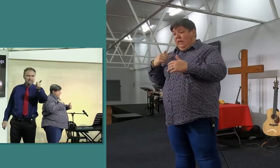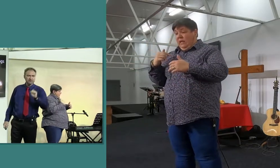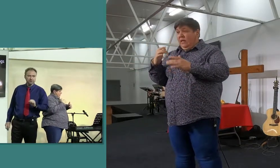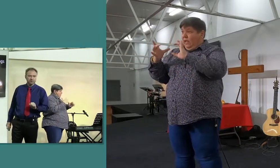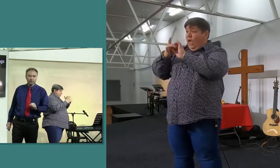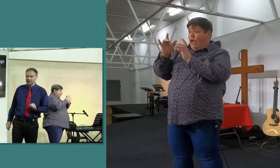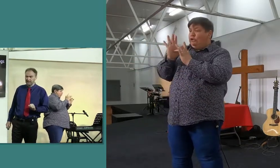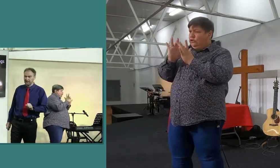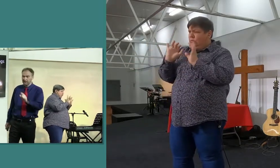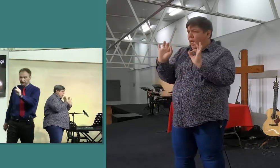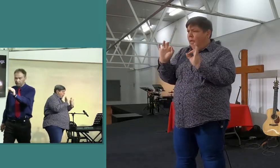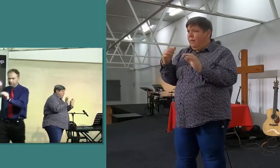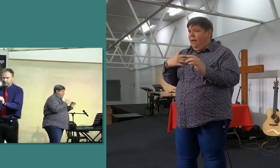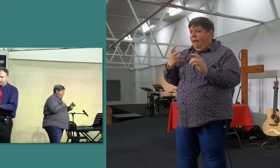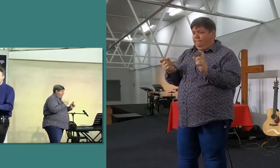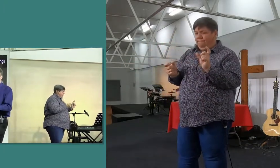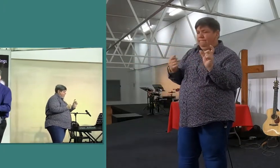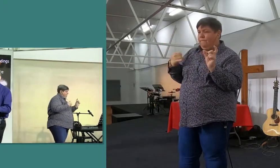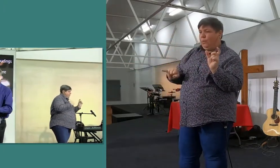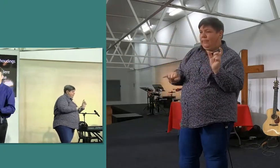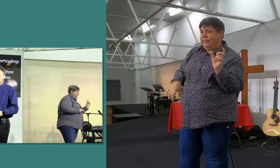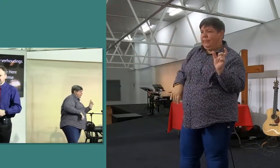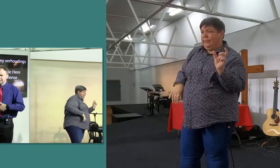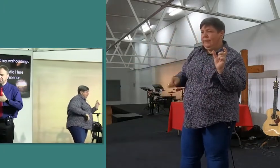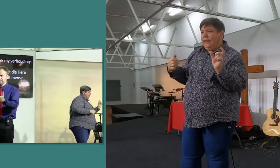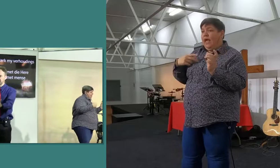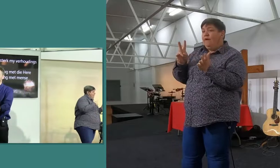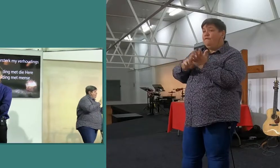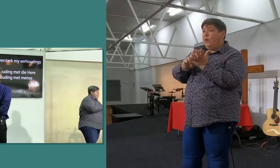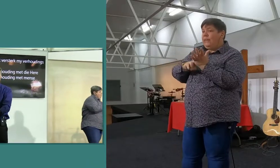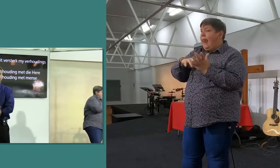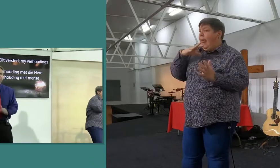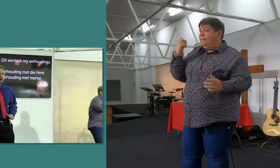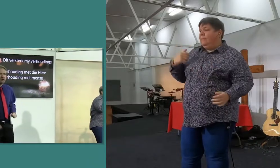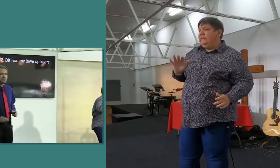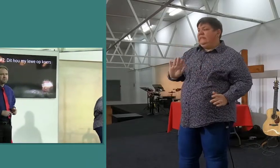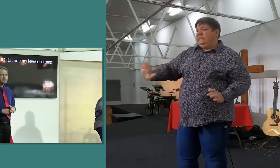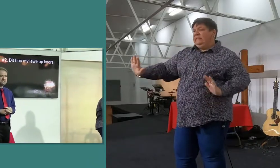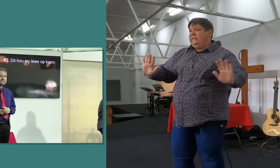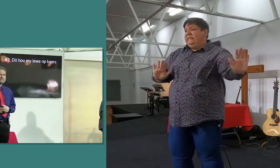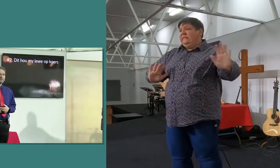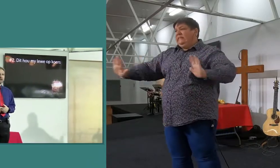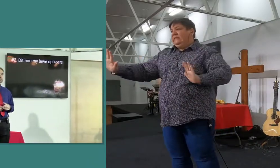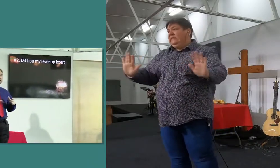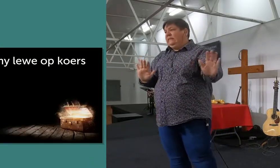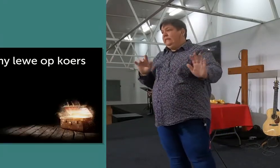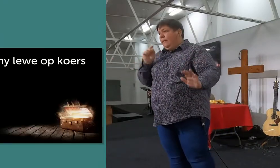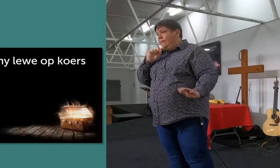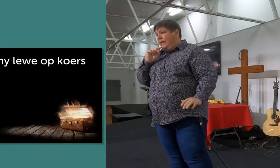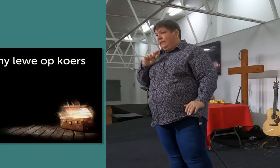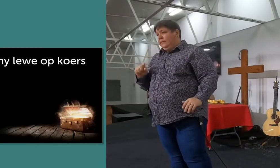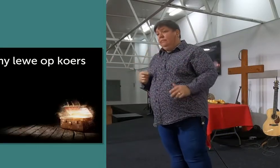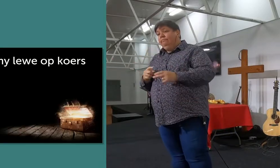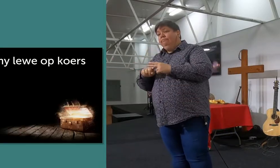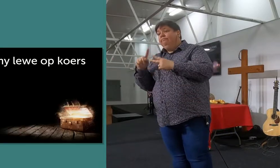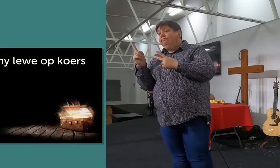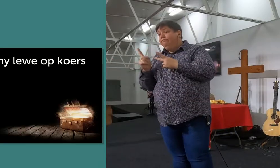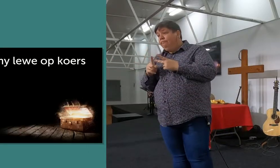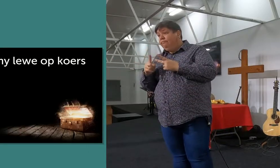een van die voordele wat die woord van die Heere in my leven heet, as ek leef die Jezus die norreel uit. Ok, dit is die eerste voordeel. Die tweede voordeel wat het heet, wanneer ek die